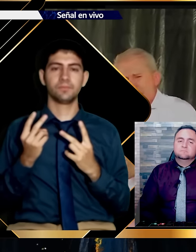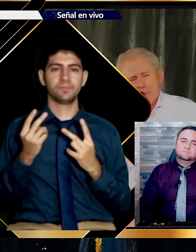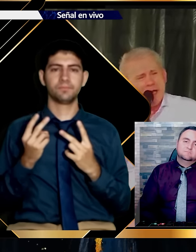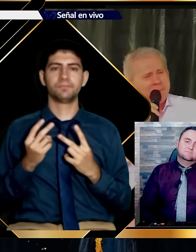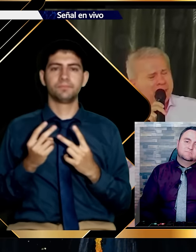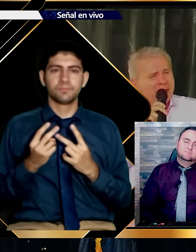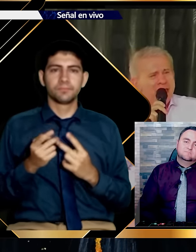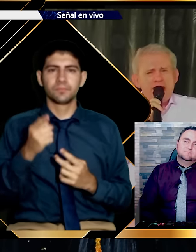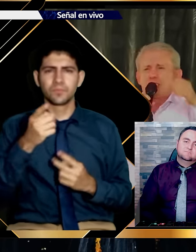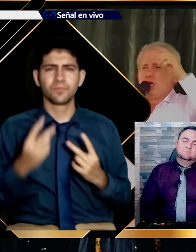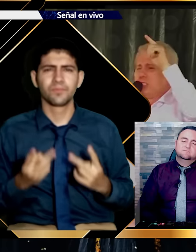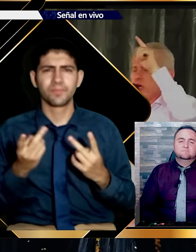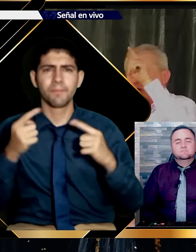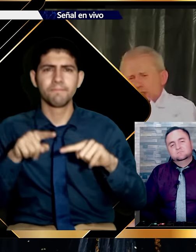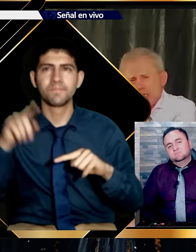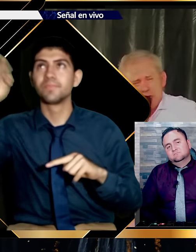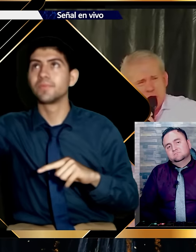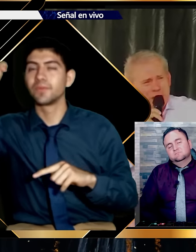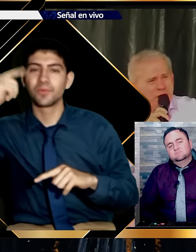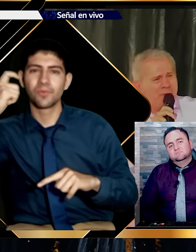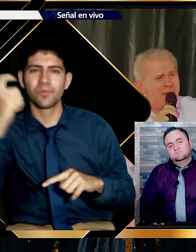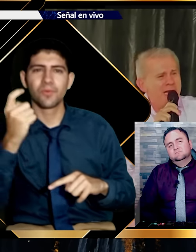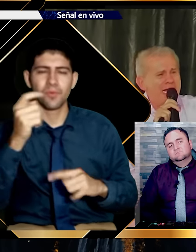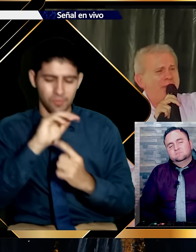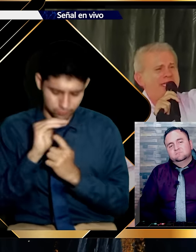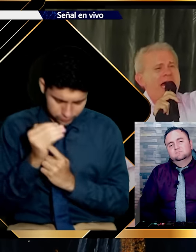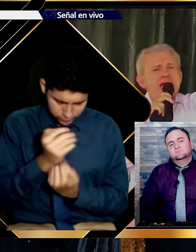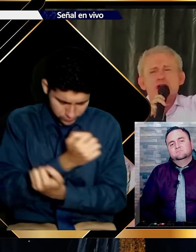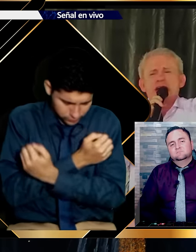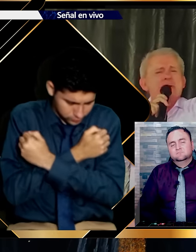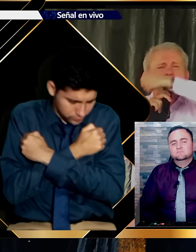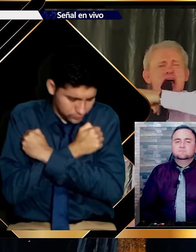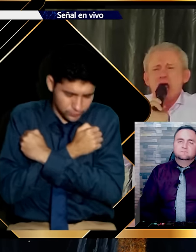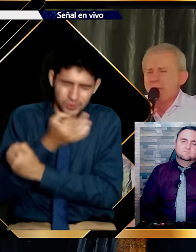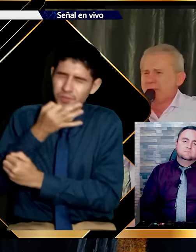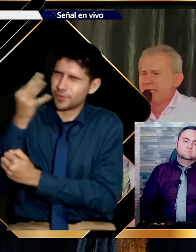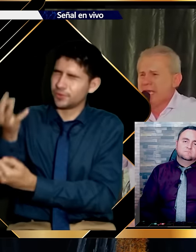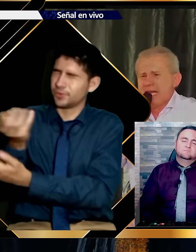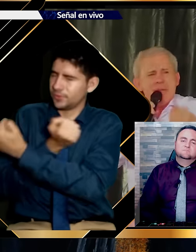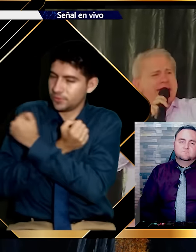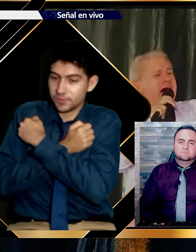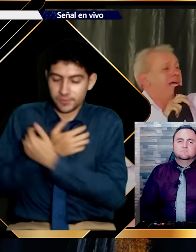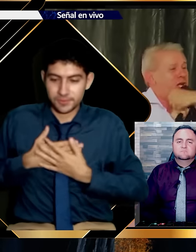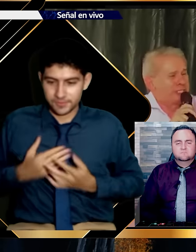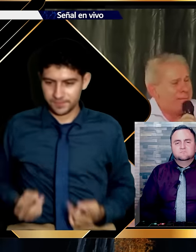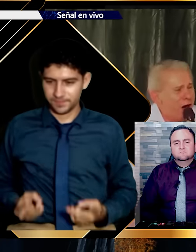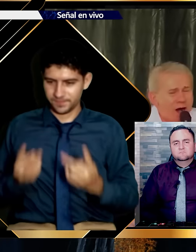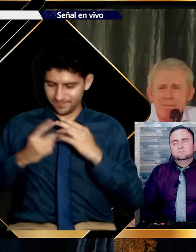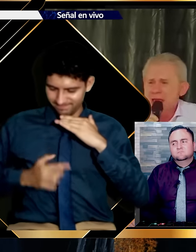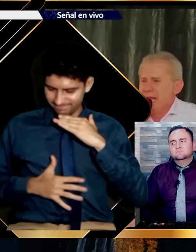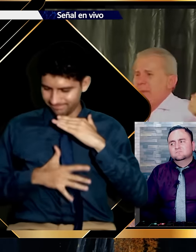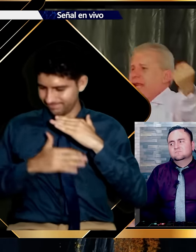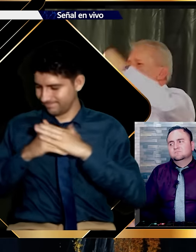encontrarme. Y eso hizo con usted y conmigo. La verdad nos abrazó. La verdad nos